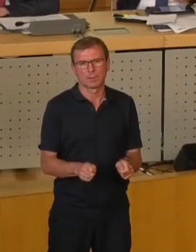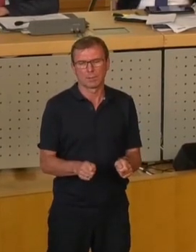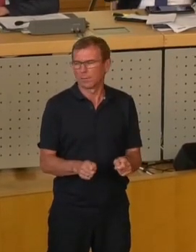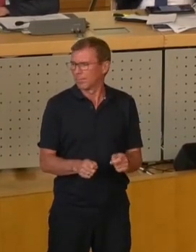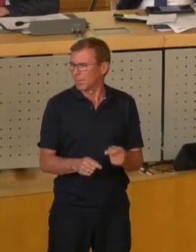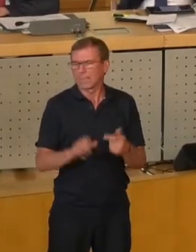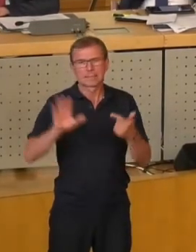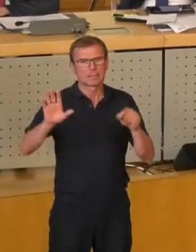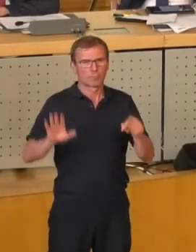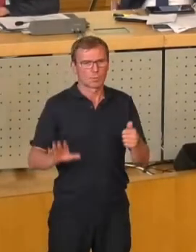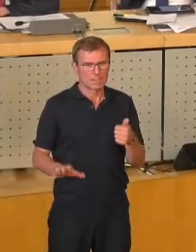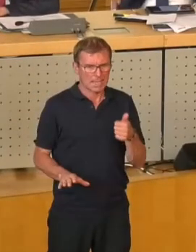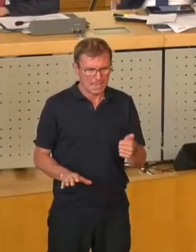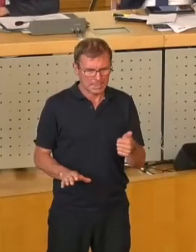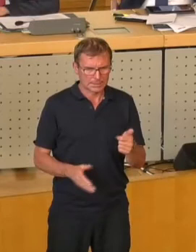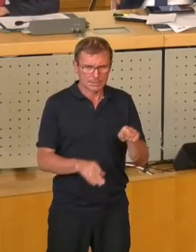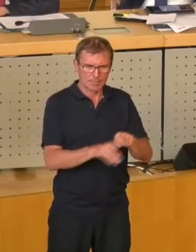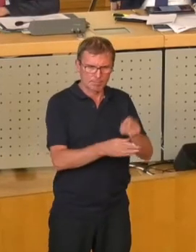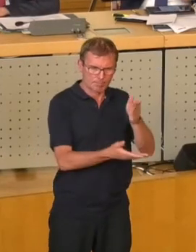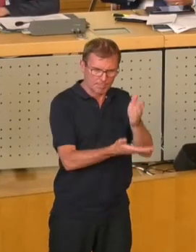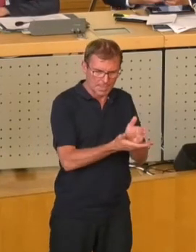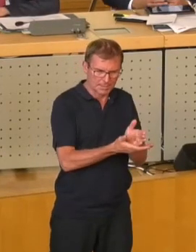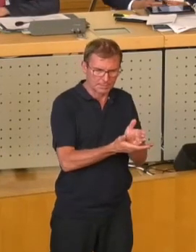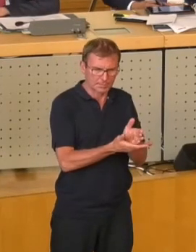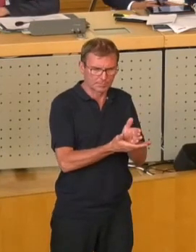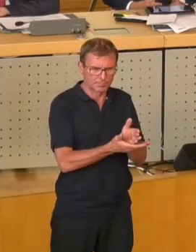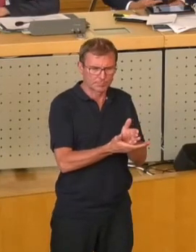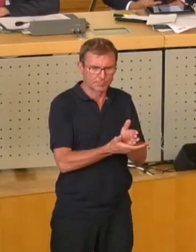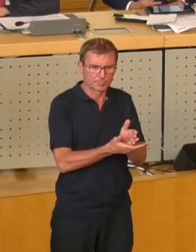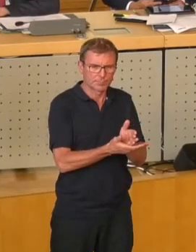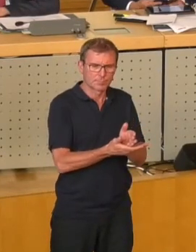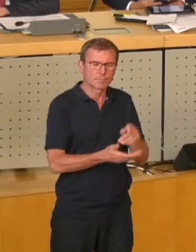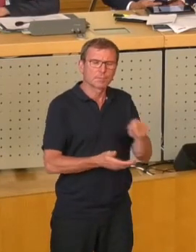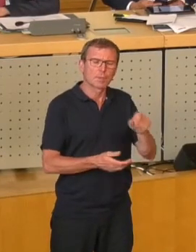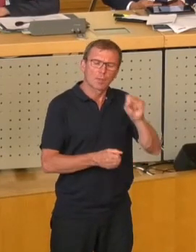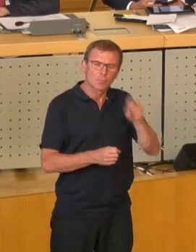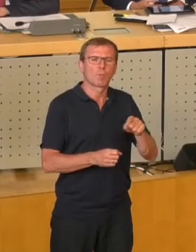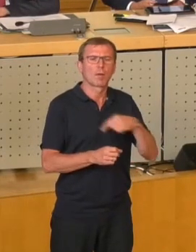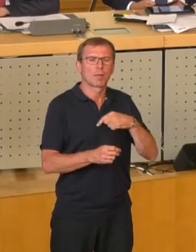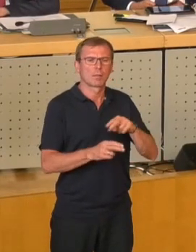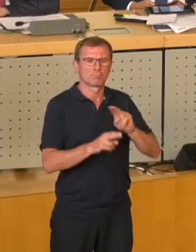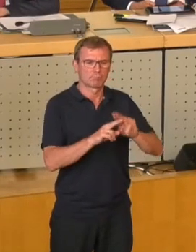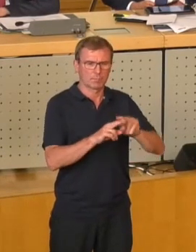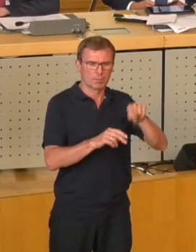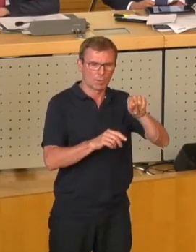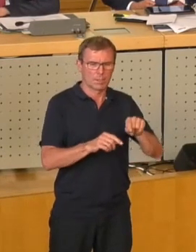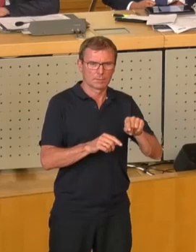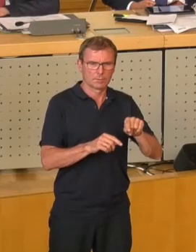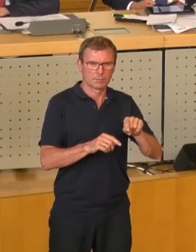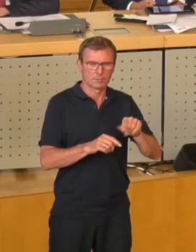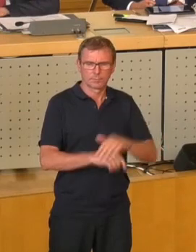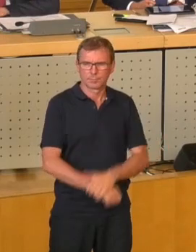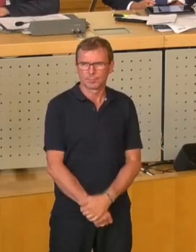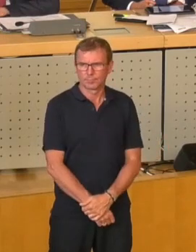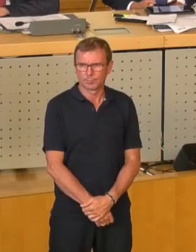7.1 beendet. Wie gesagt, wir werden ihn noch mal rechtlich würdigen, inwieweit er sauber